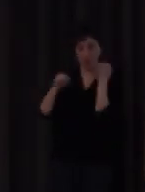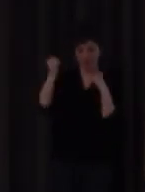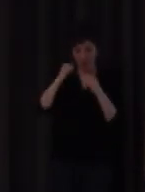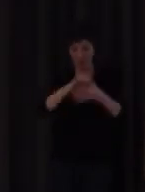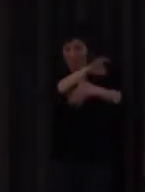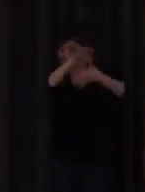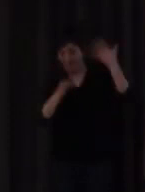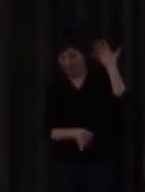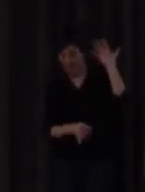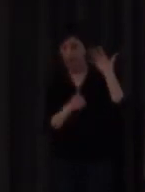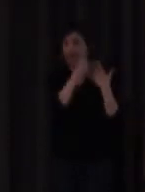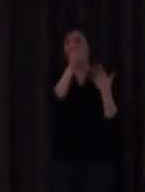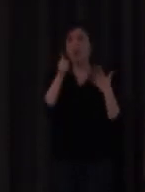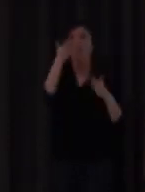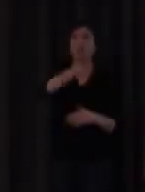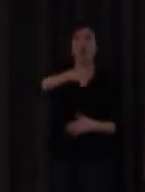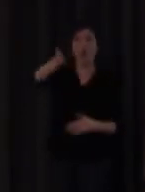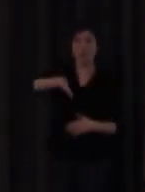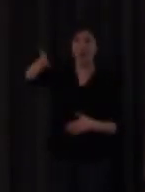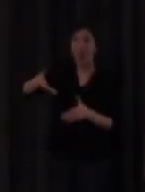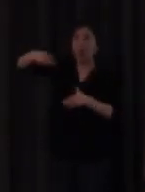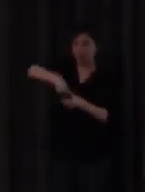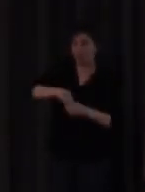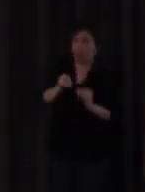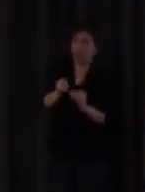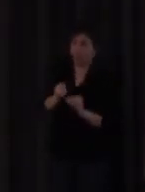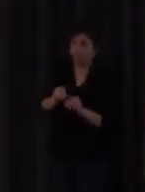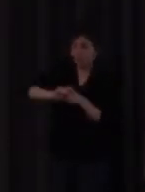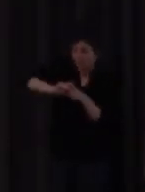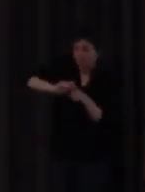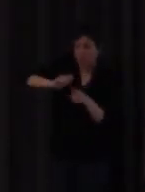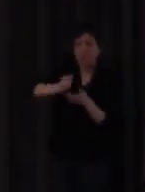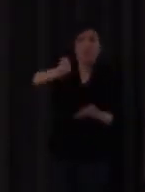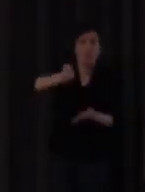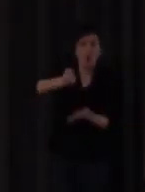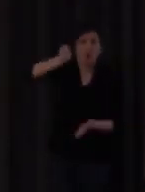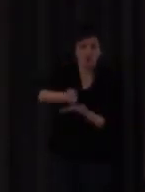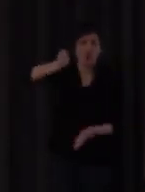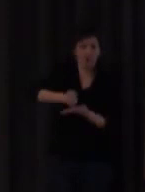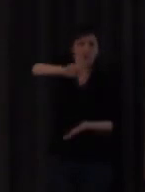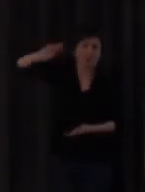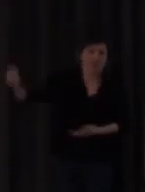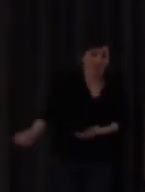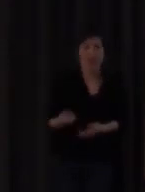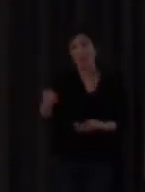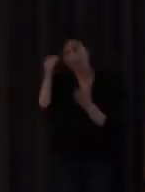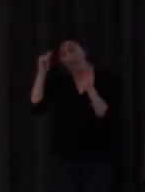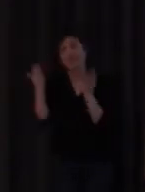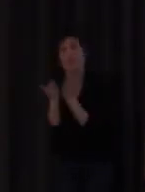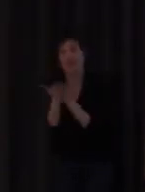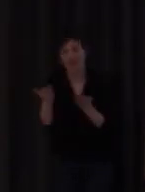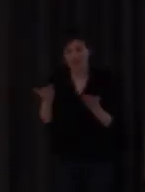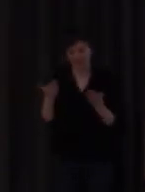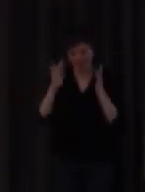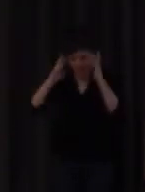de estos fonemas va a tener dentro todo un montón de simbolitos que es los que hay que estudiarse cuando